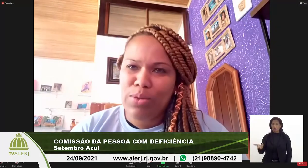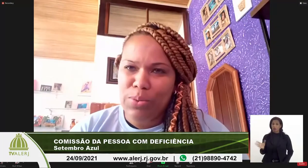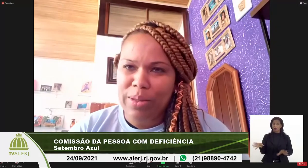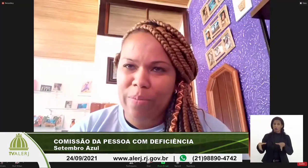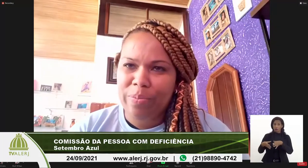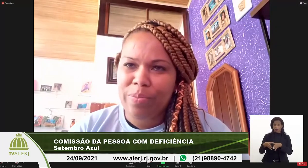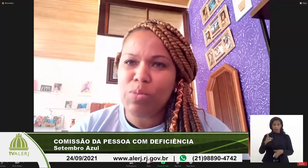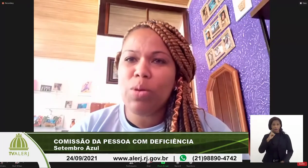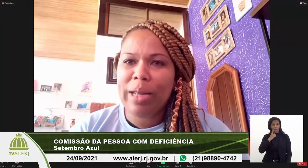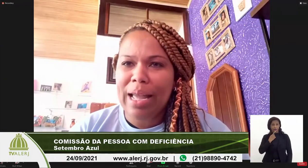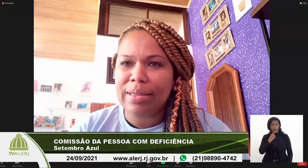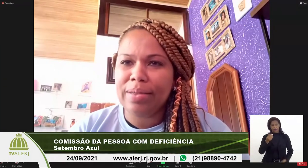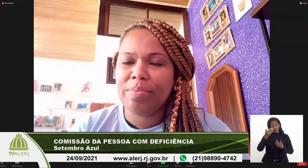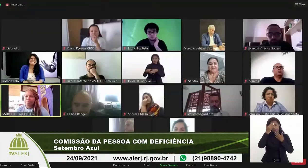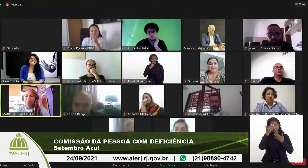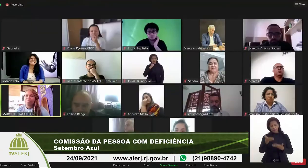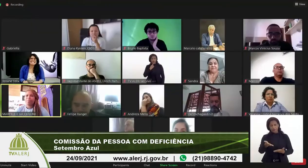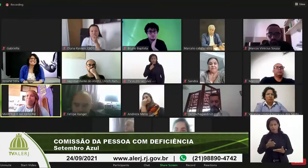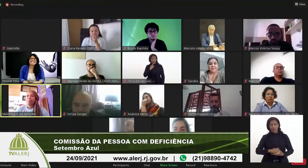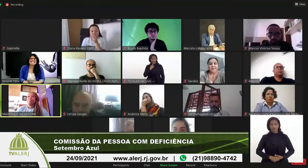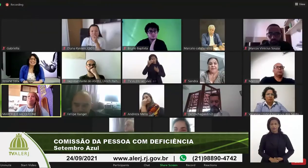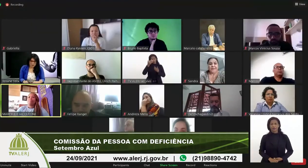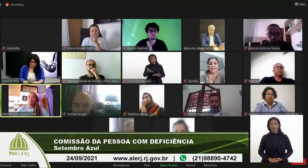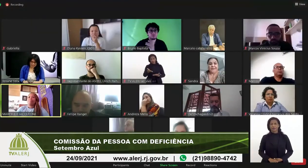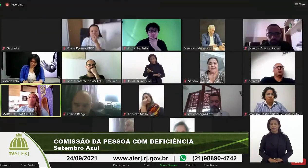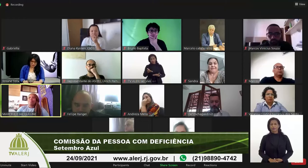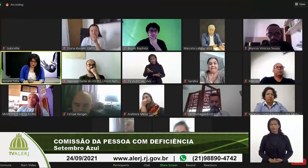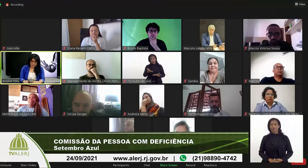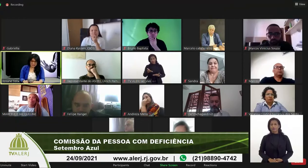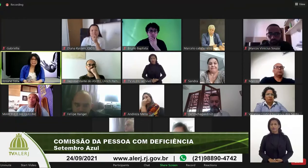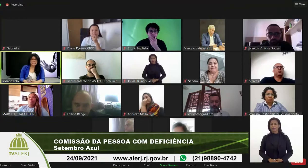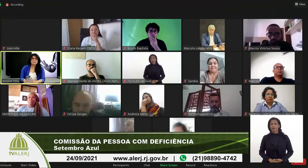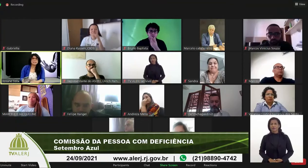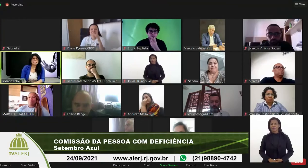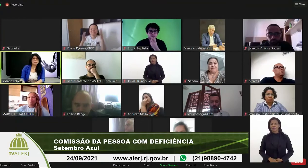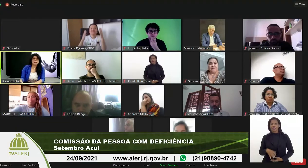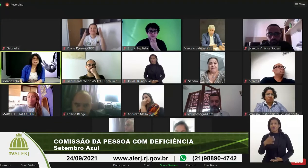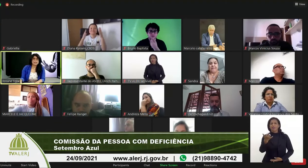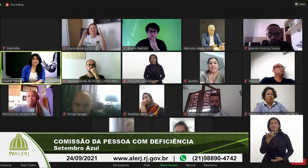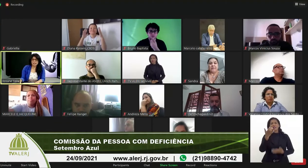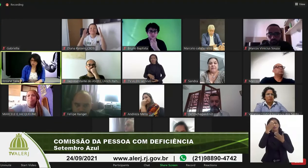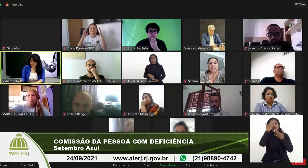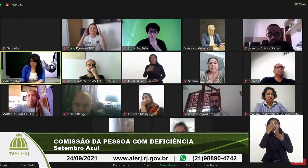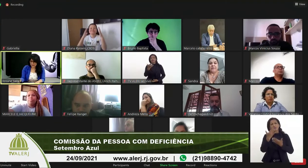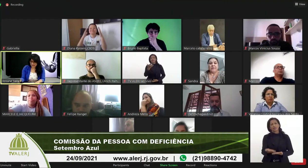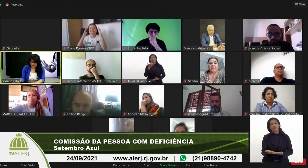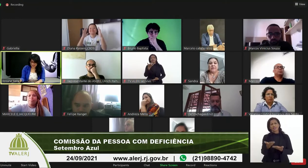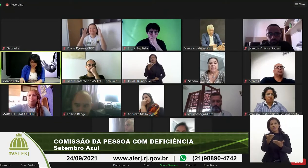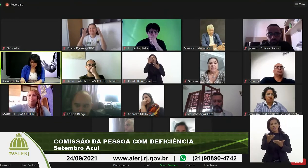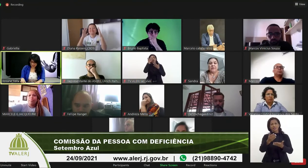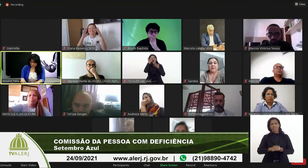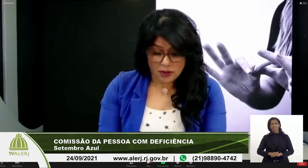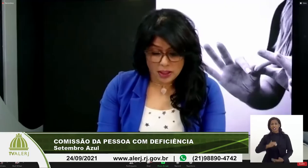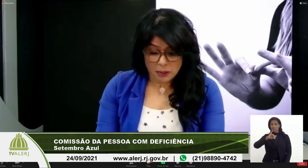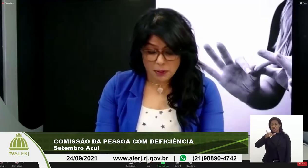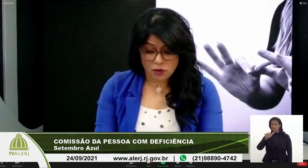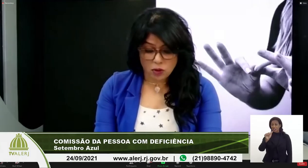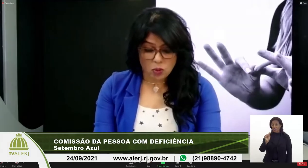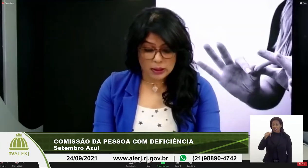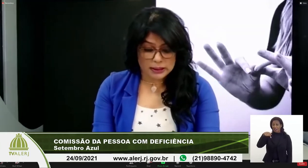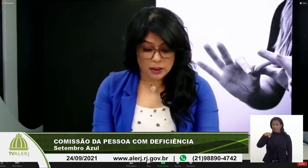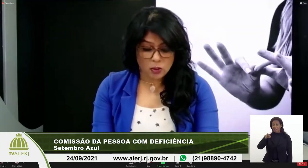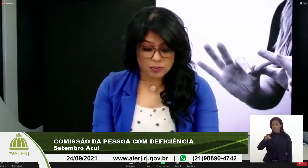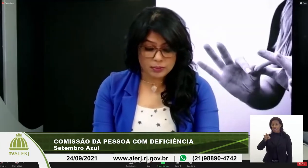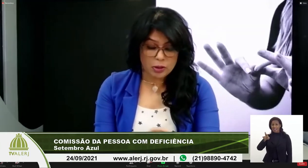comunidade surda. Muito obrigada. Queremos agradecer a você, Marcella, a Jaqueline, por ser uma